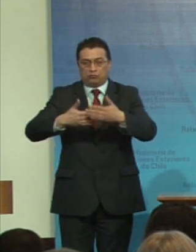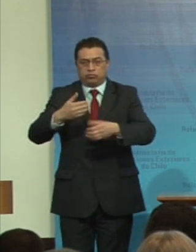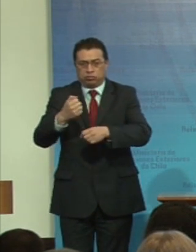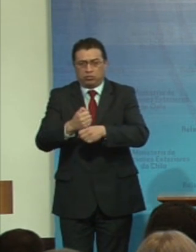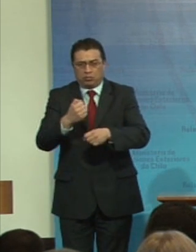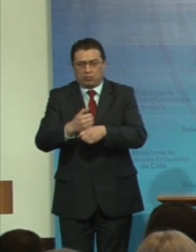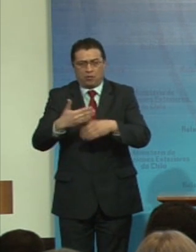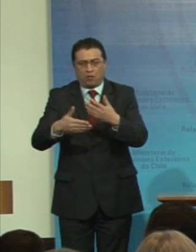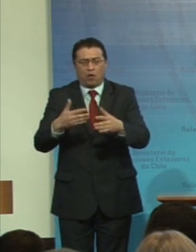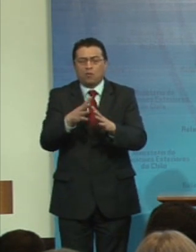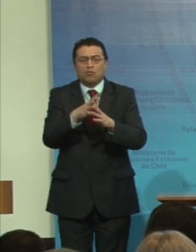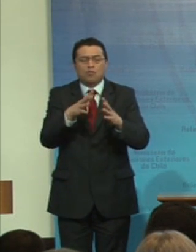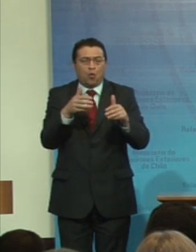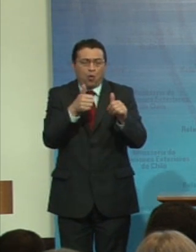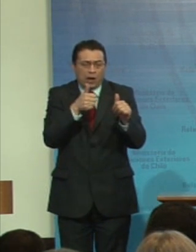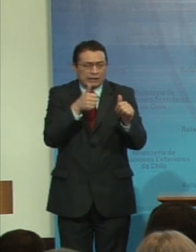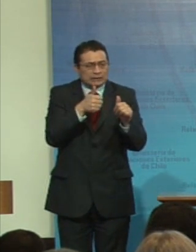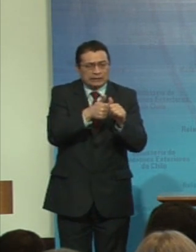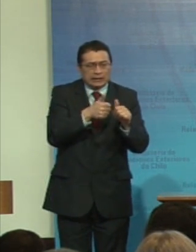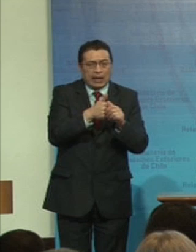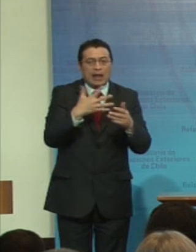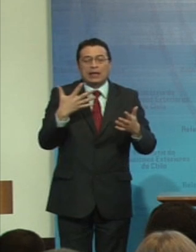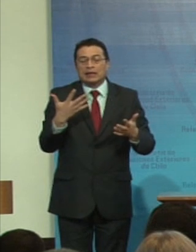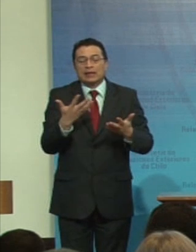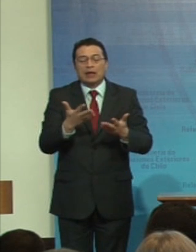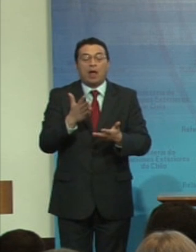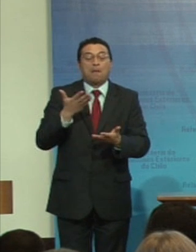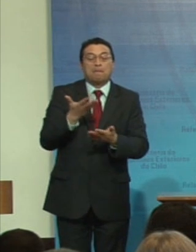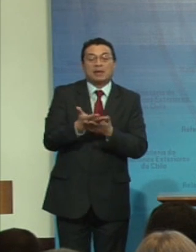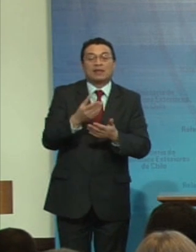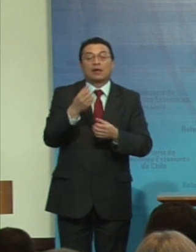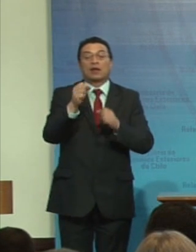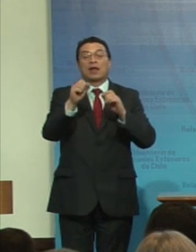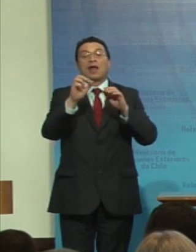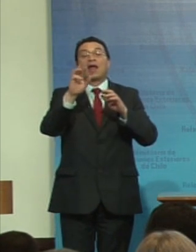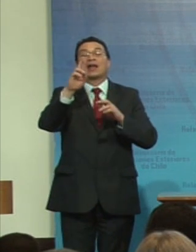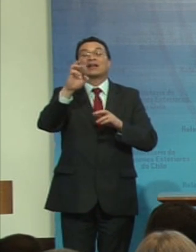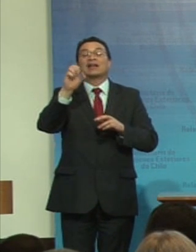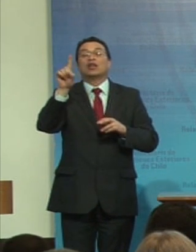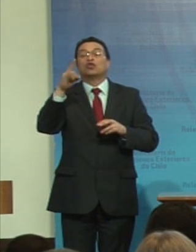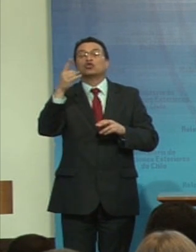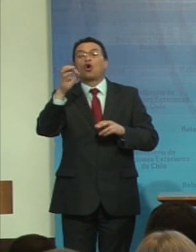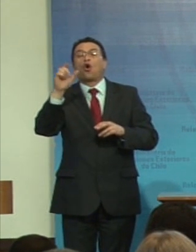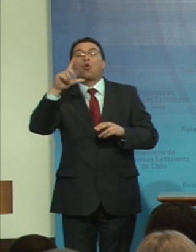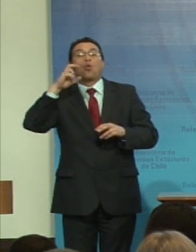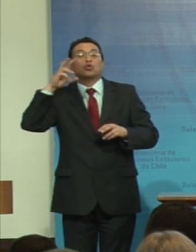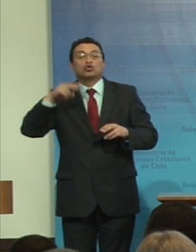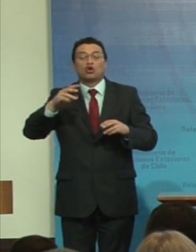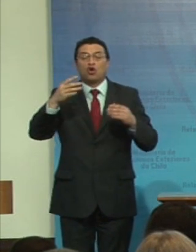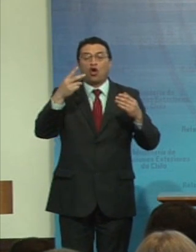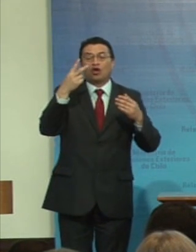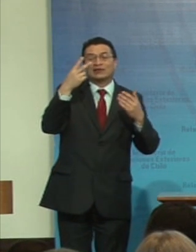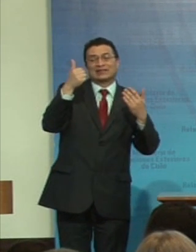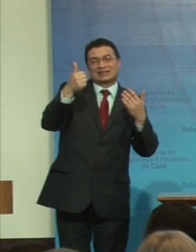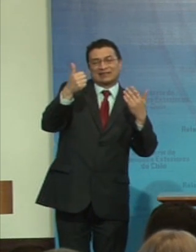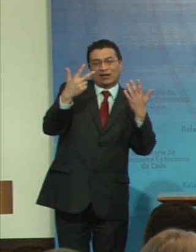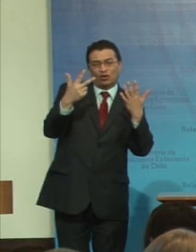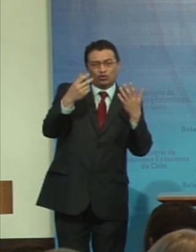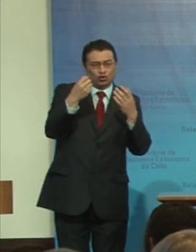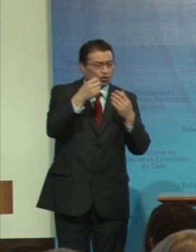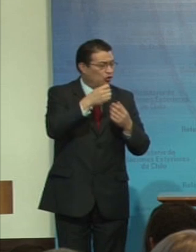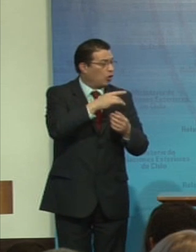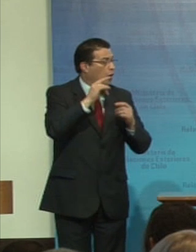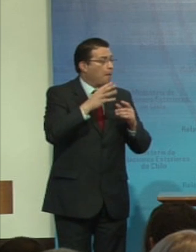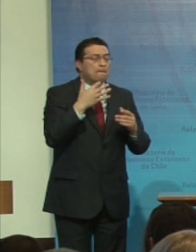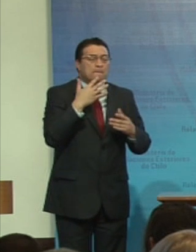muy, muy cercana a lo que exige la Resolución 68.268. ¿Por qué? Y les digo por qué.